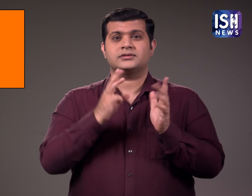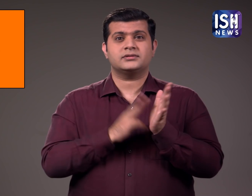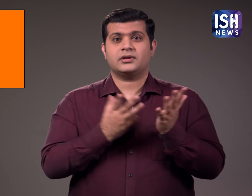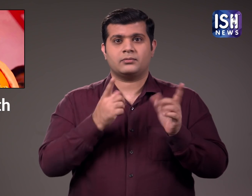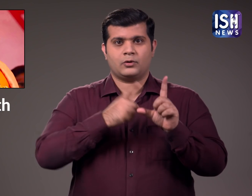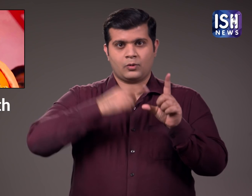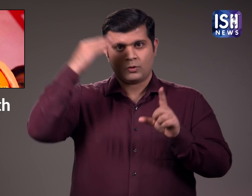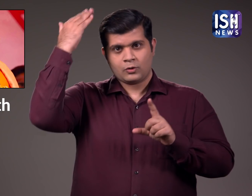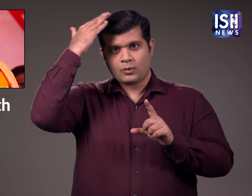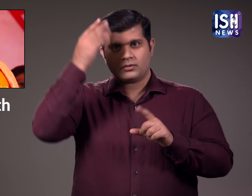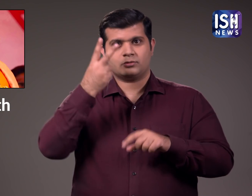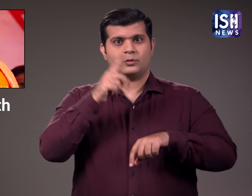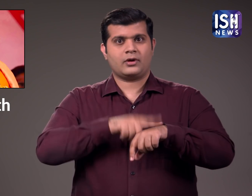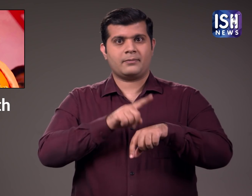सत्ता में वापसी करेंगे